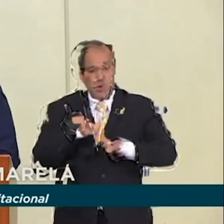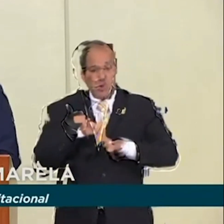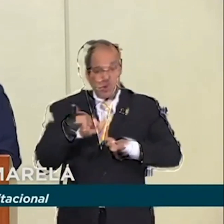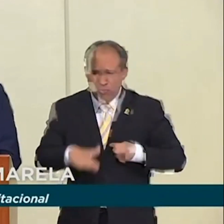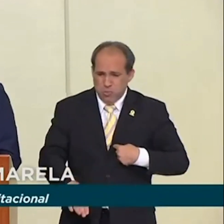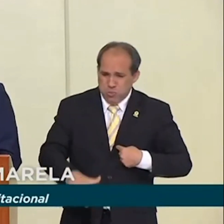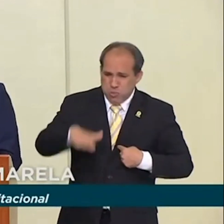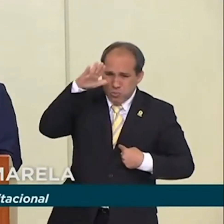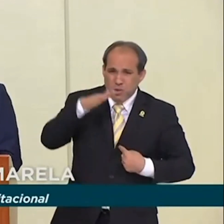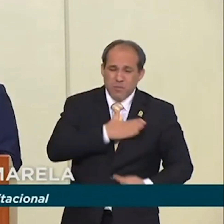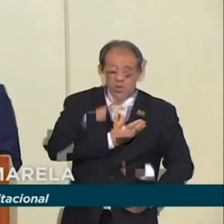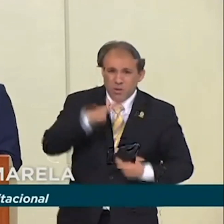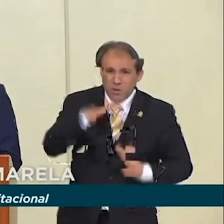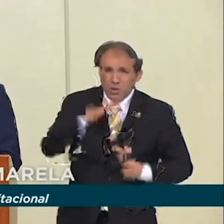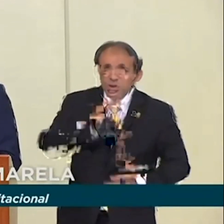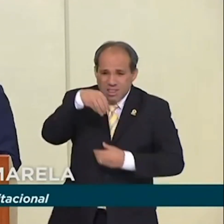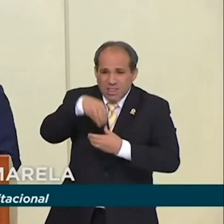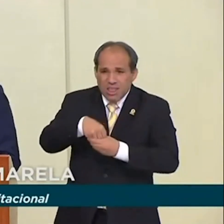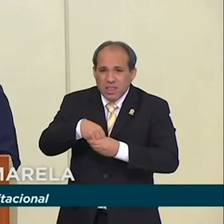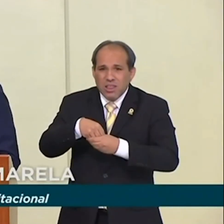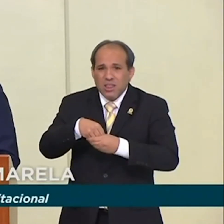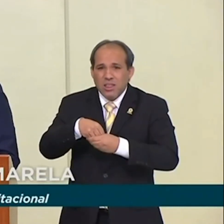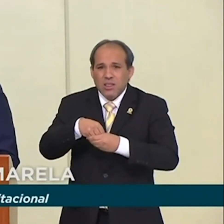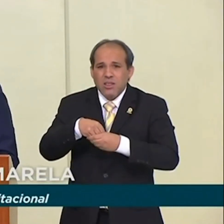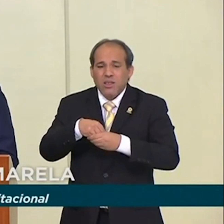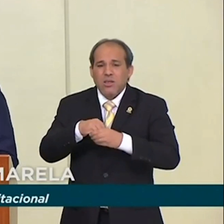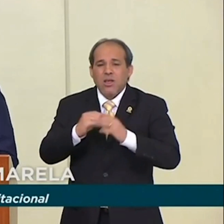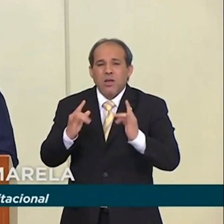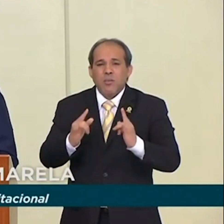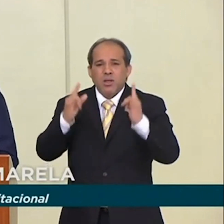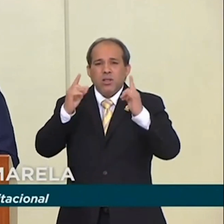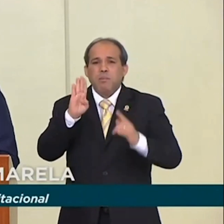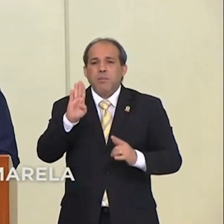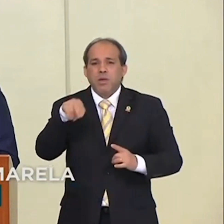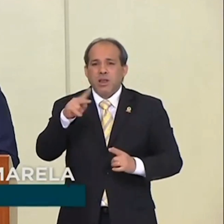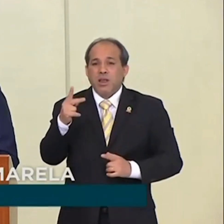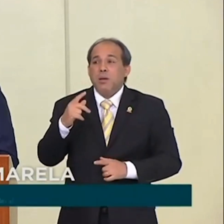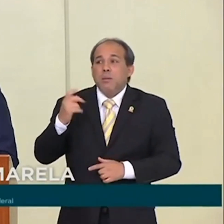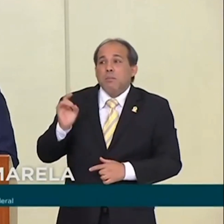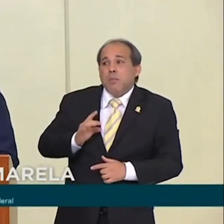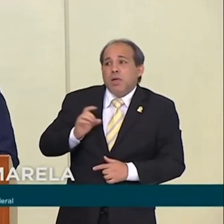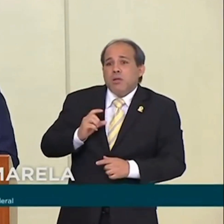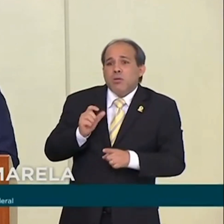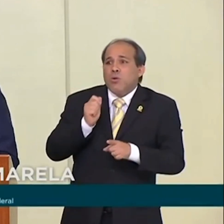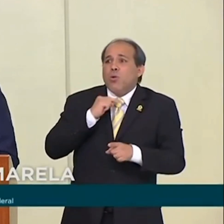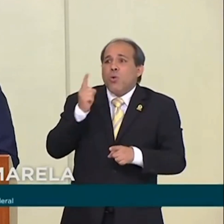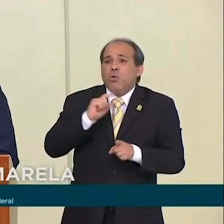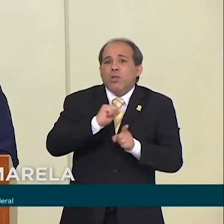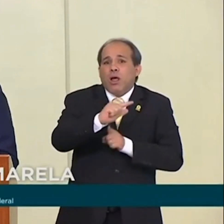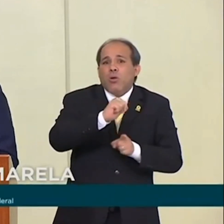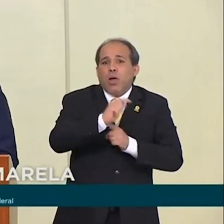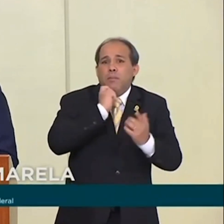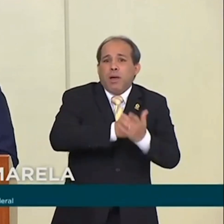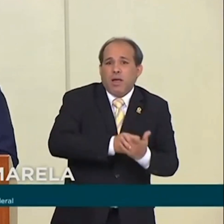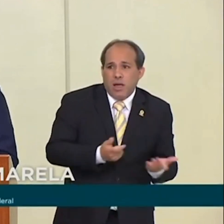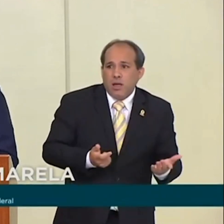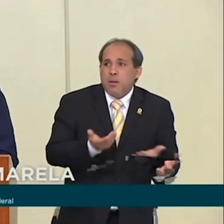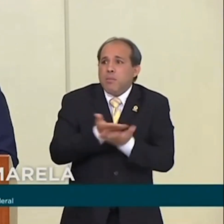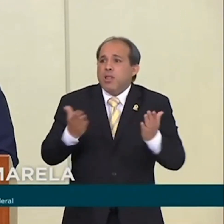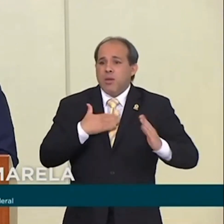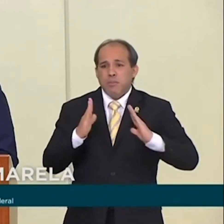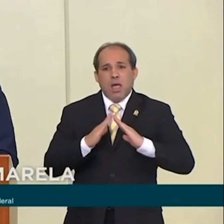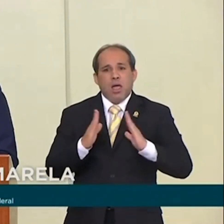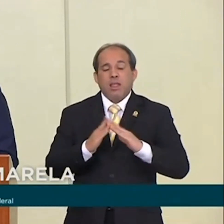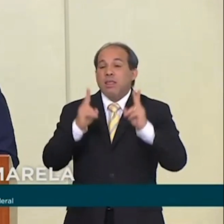vida inteira num apartamento do BNH com medo de não poder pagar e perder a minha casa. Eu vivi a minha vida